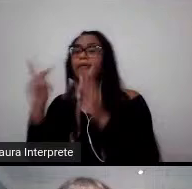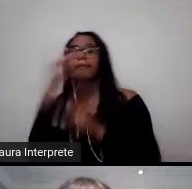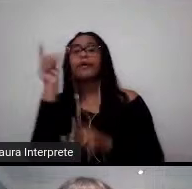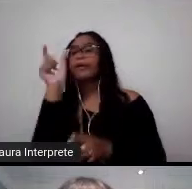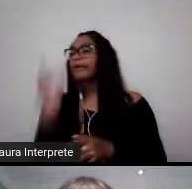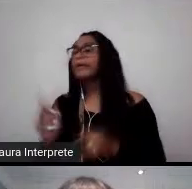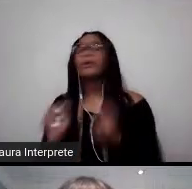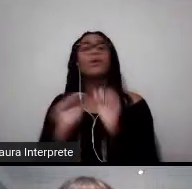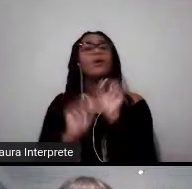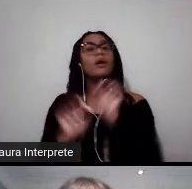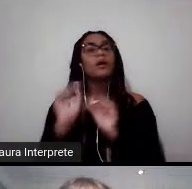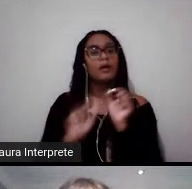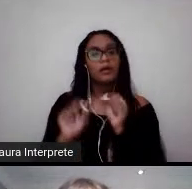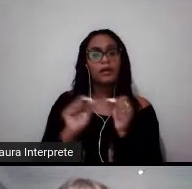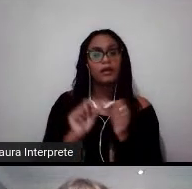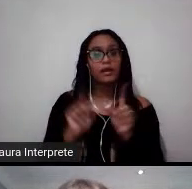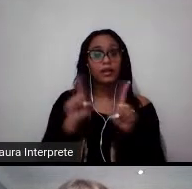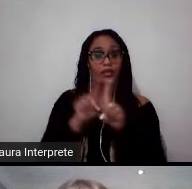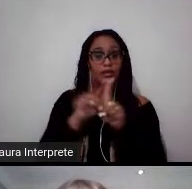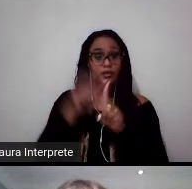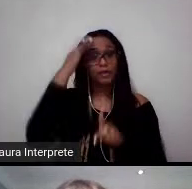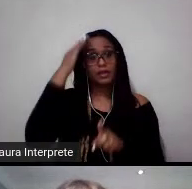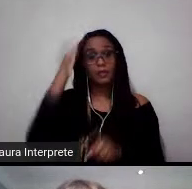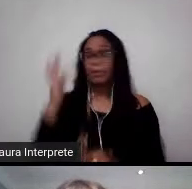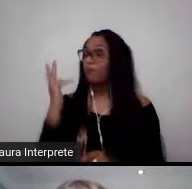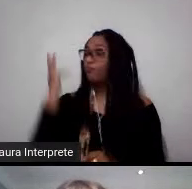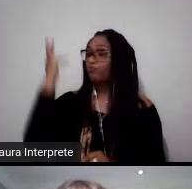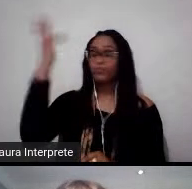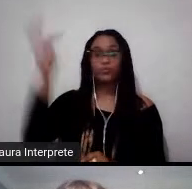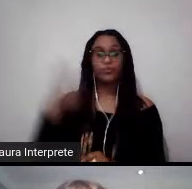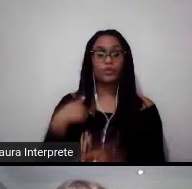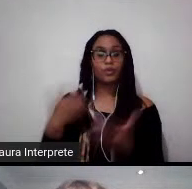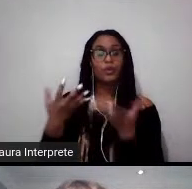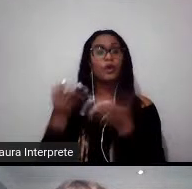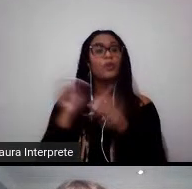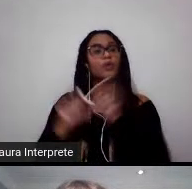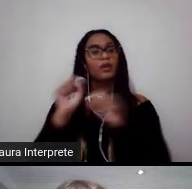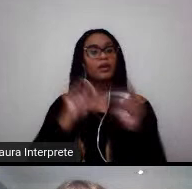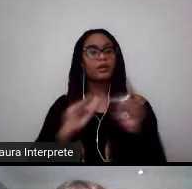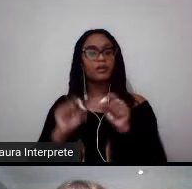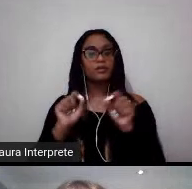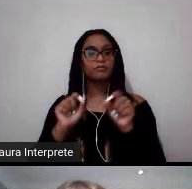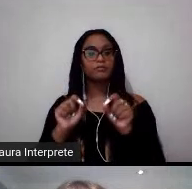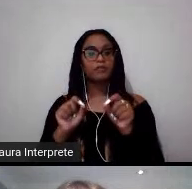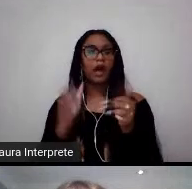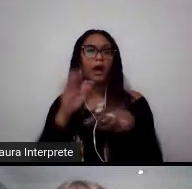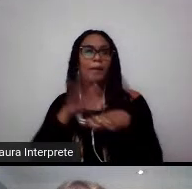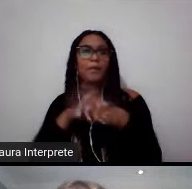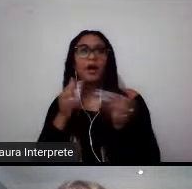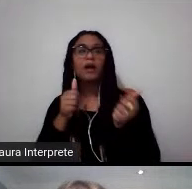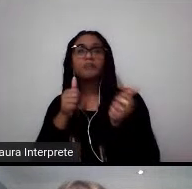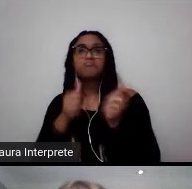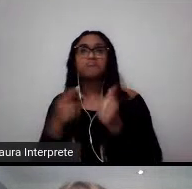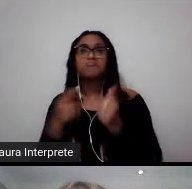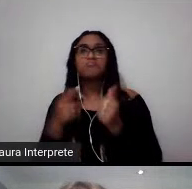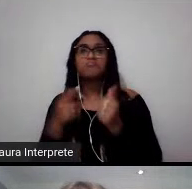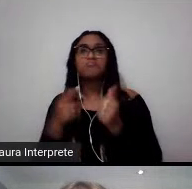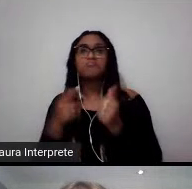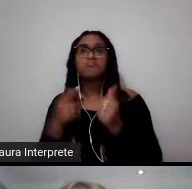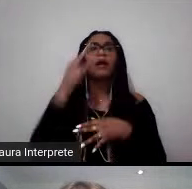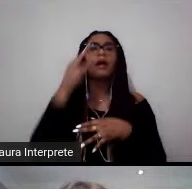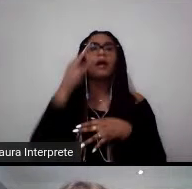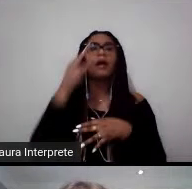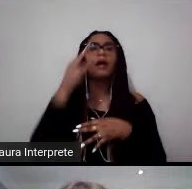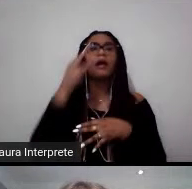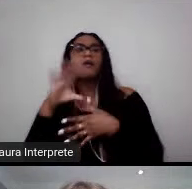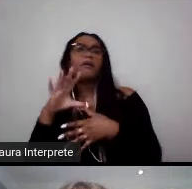E eles também querem saber dos seus planos para o futuro. Então, tanto o futuro mais próximo, né, de quando você estiver no Reino Unido, o que é que você quer